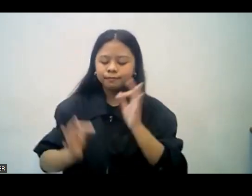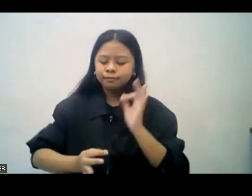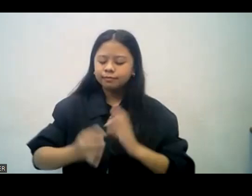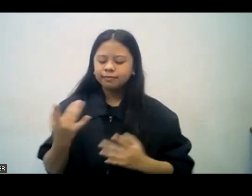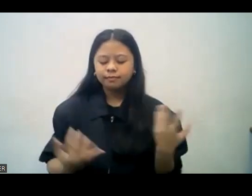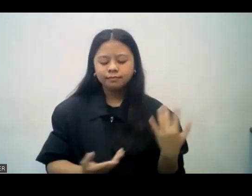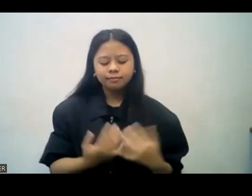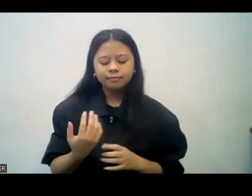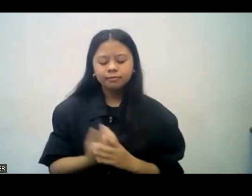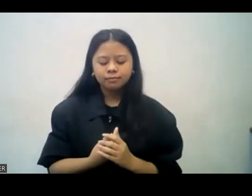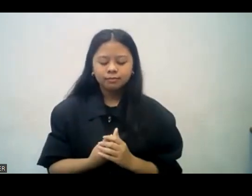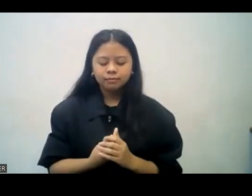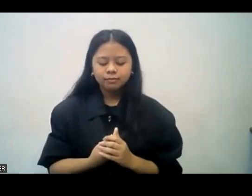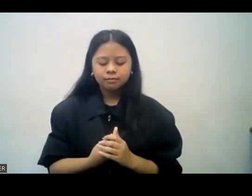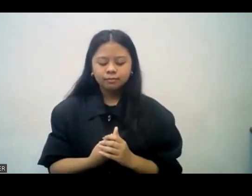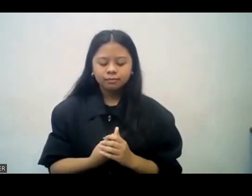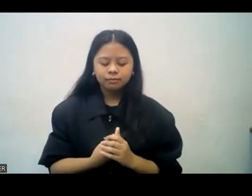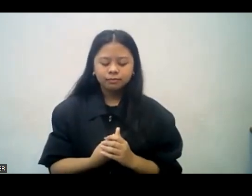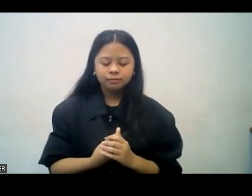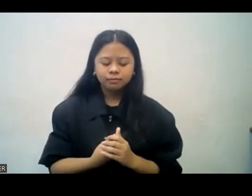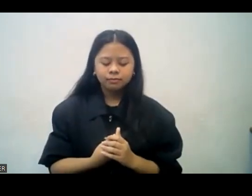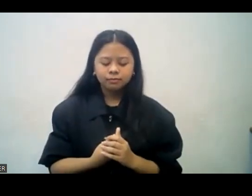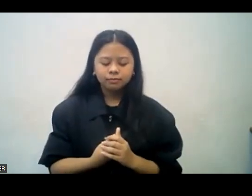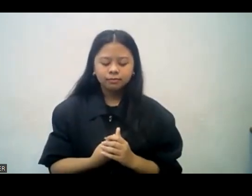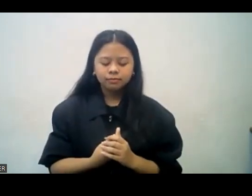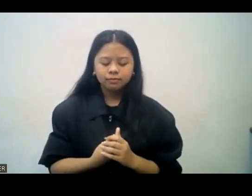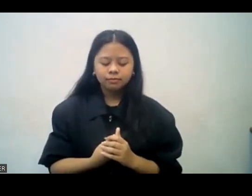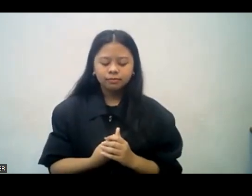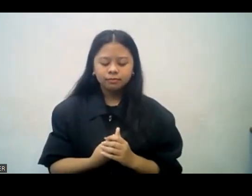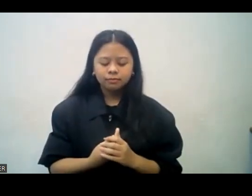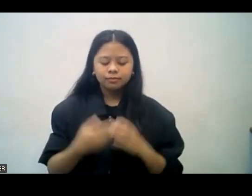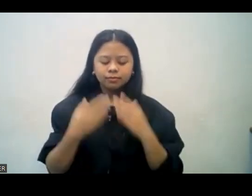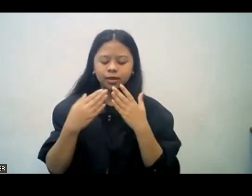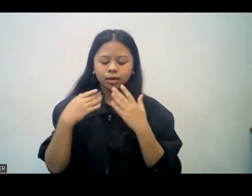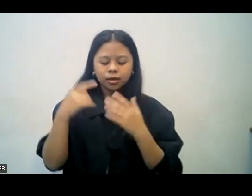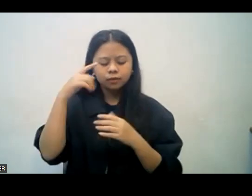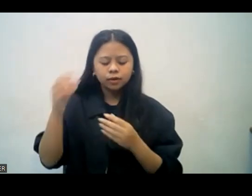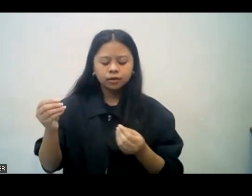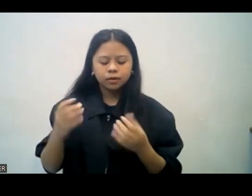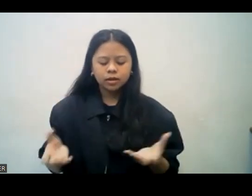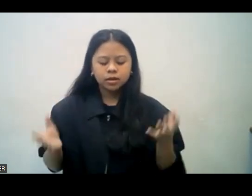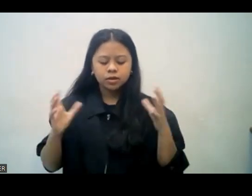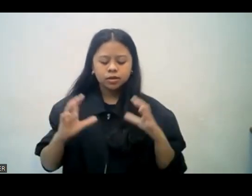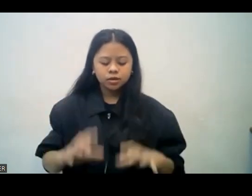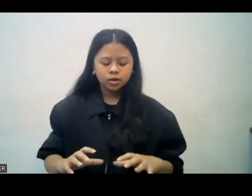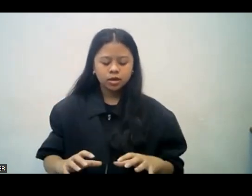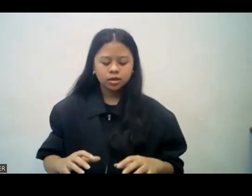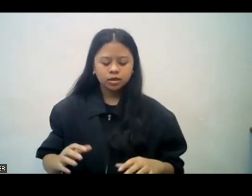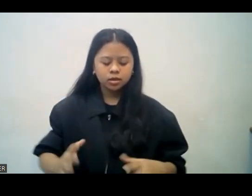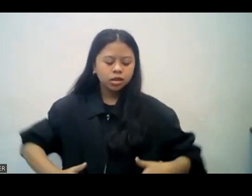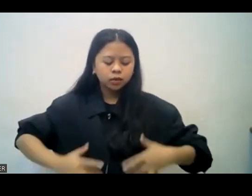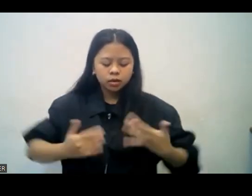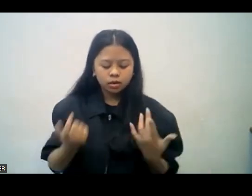maraming salamat po sa pagliligtas sa amin mula sa walang hagang pagkawasak. And thank you for giving us the chance to be able to live for you.